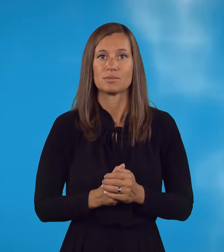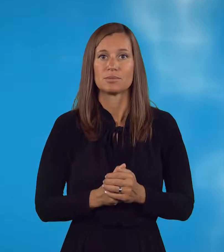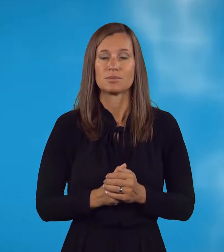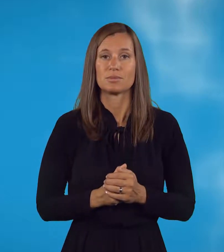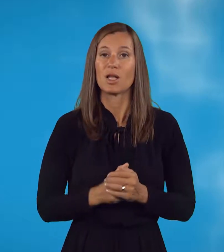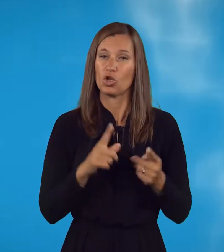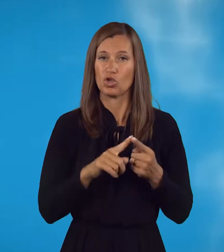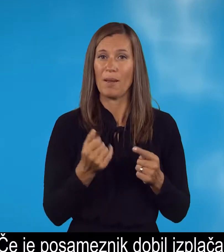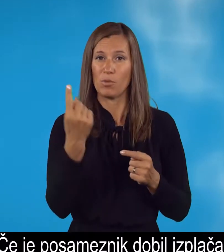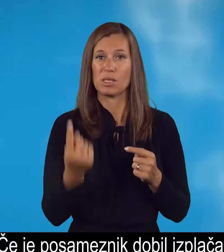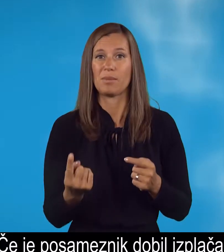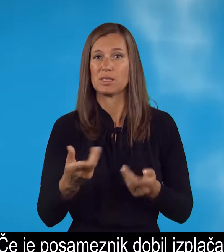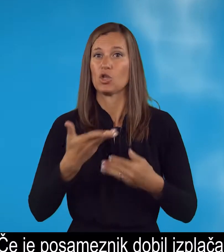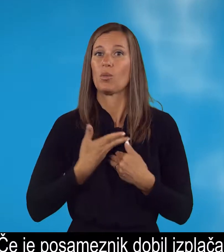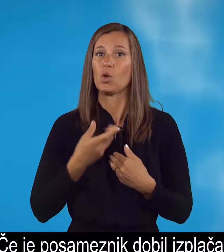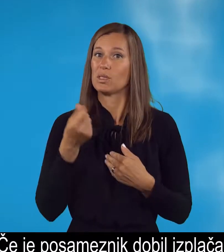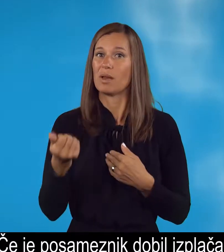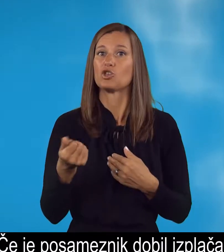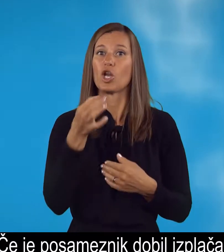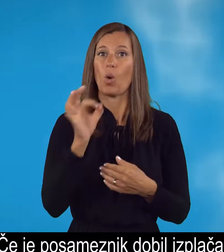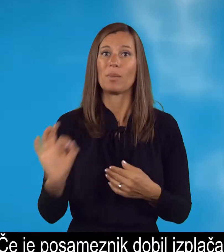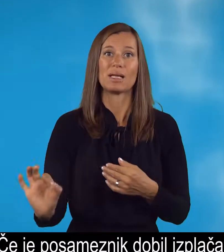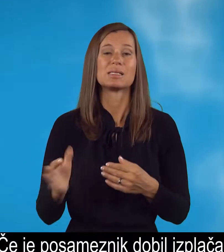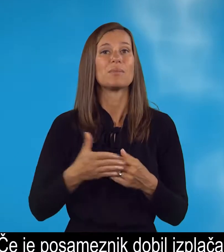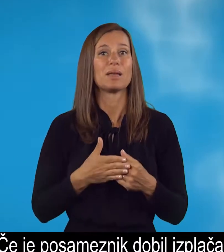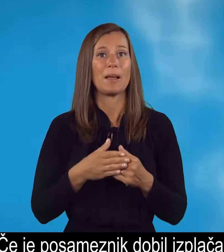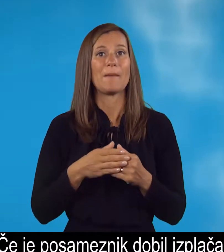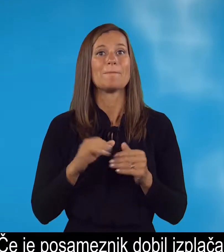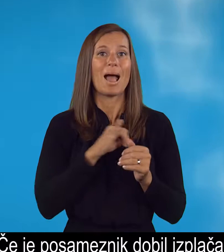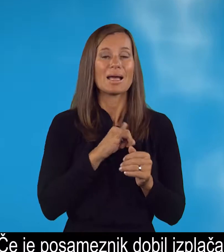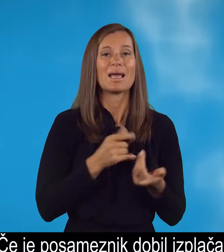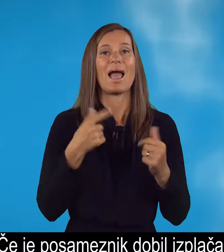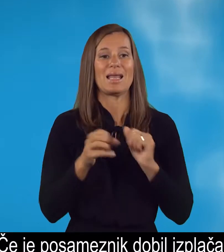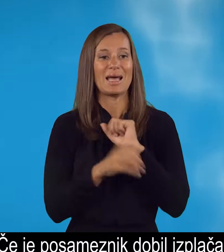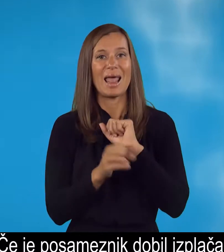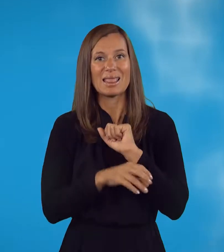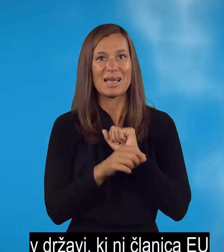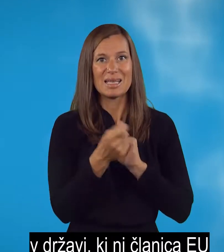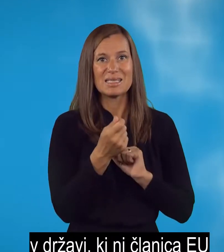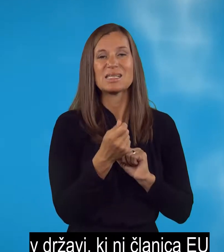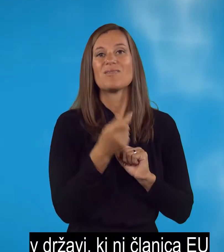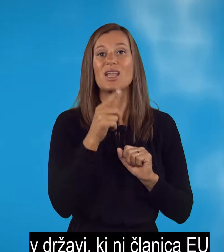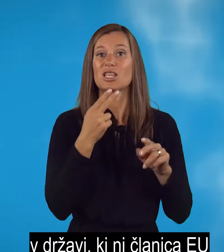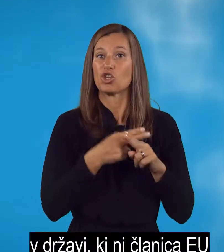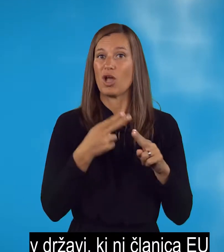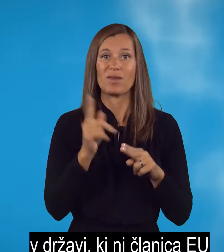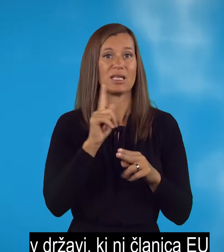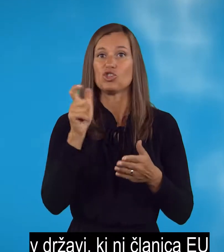Če je posameznik dobil izplačane obresti pri banki ali hranilnici v državi, ki ni članica EU